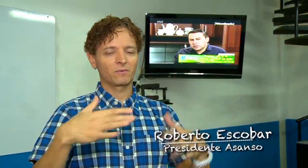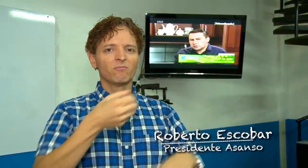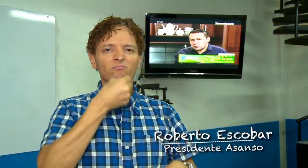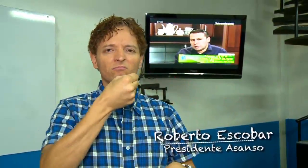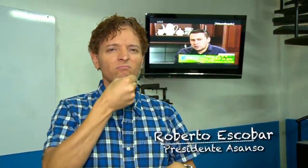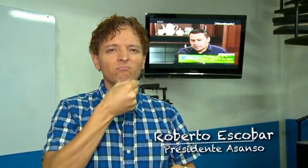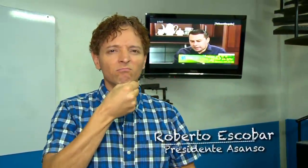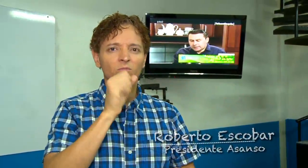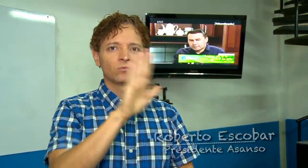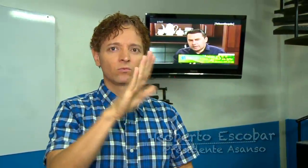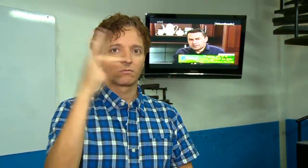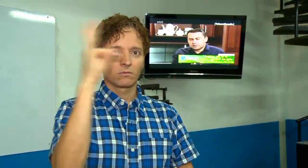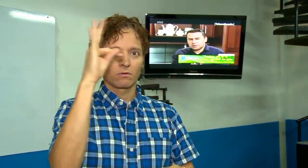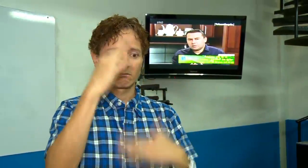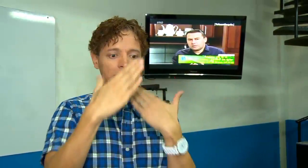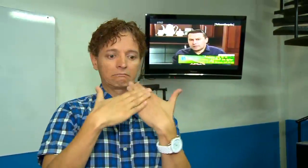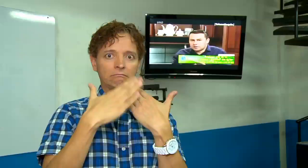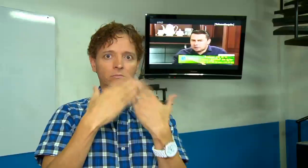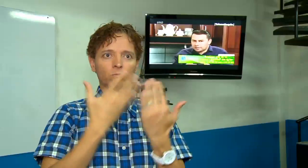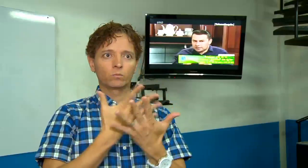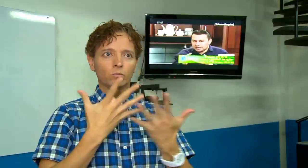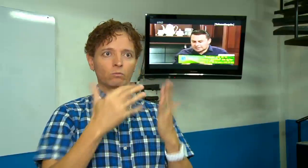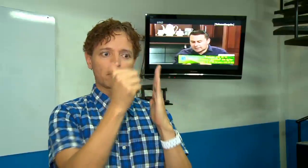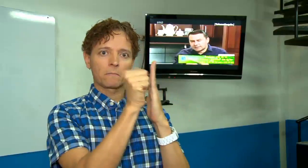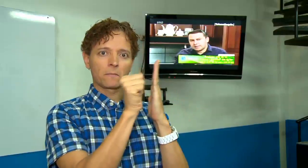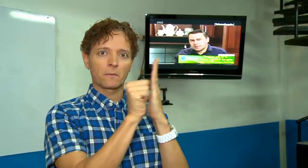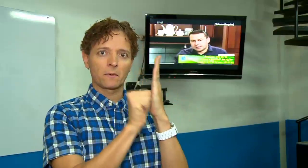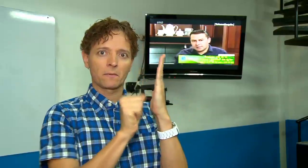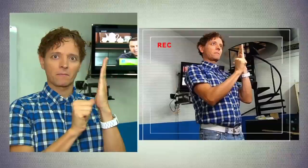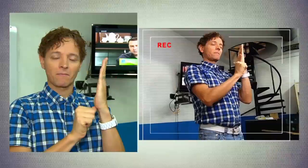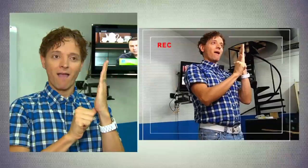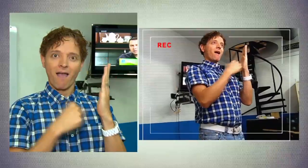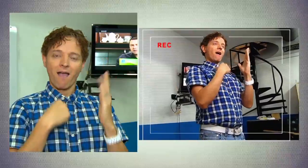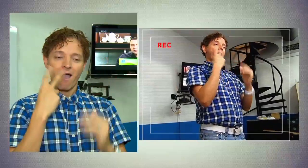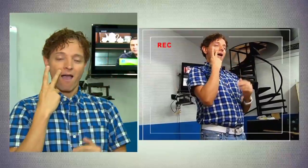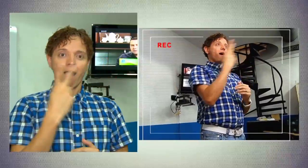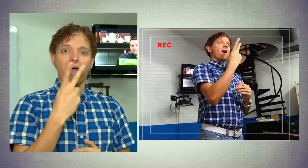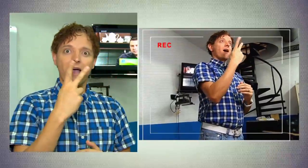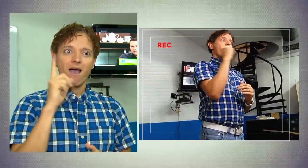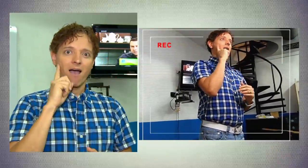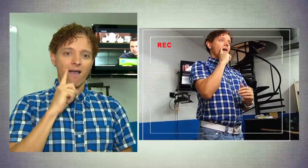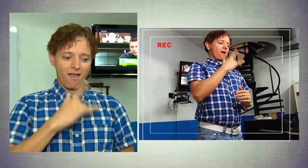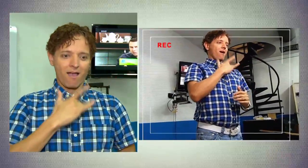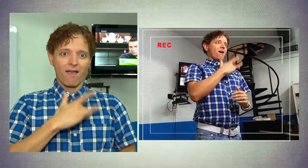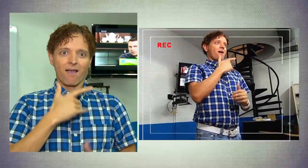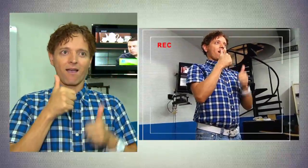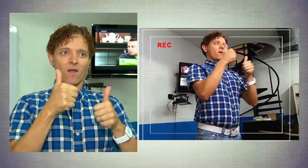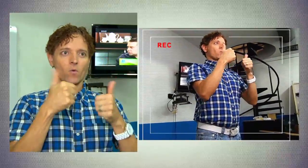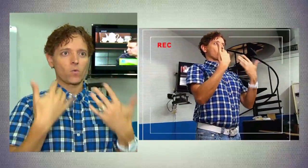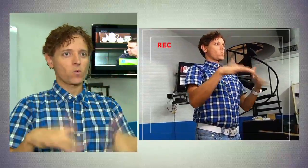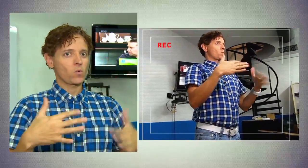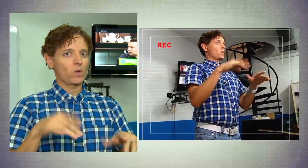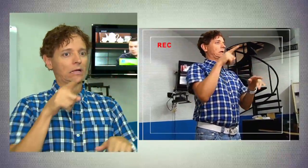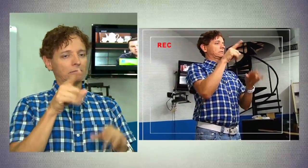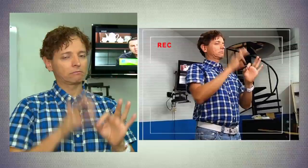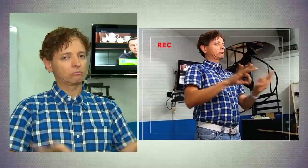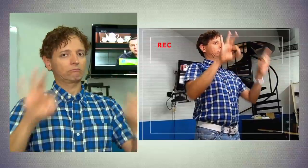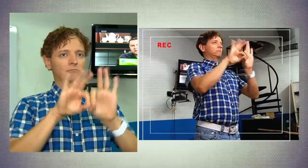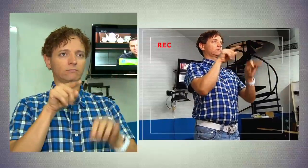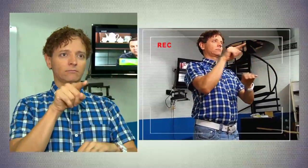Teleantioquia porque me gusta ver la programación, me gusta ver que los sordos son importantes para Teleantioquia, entonces lo que